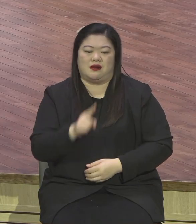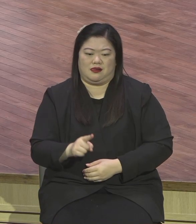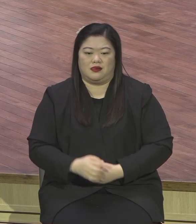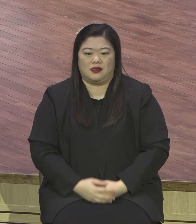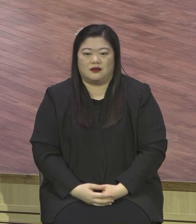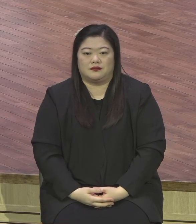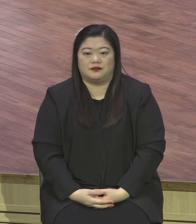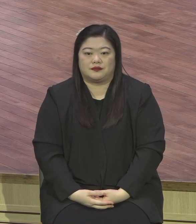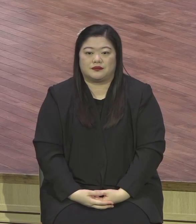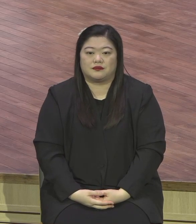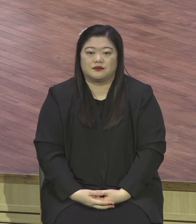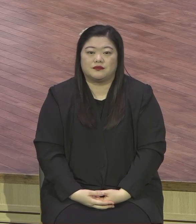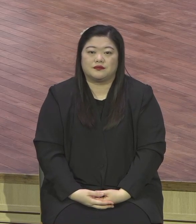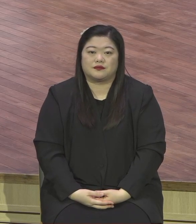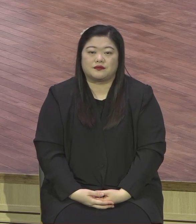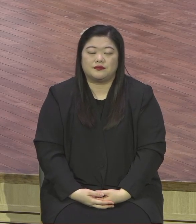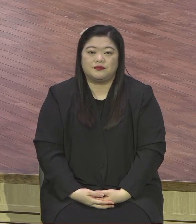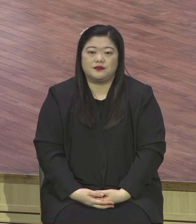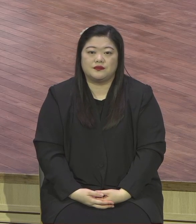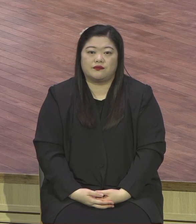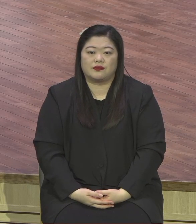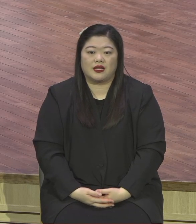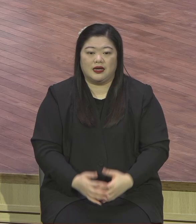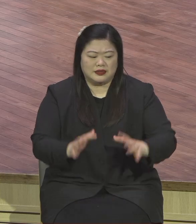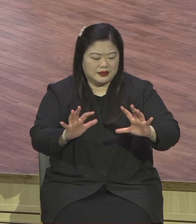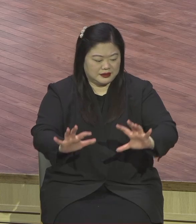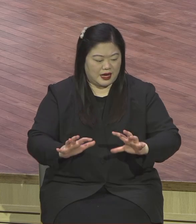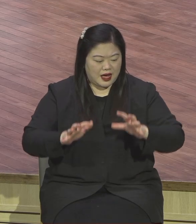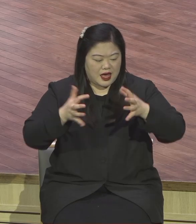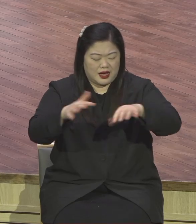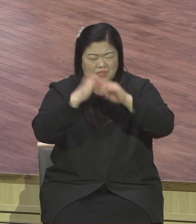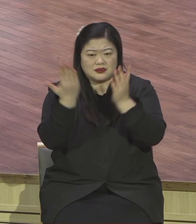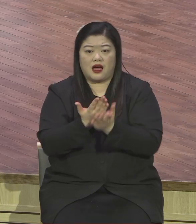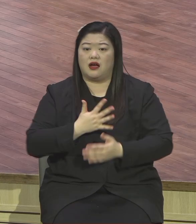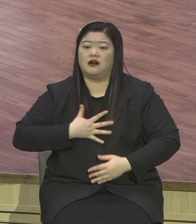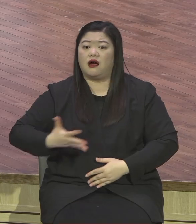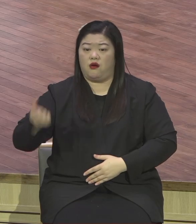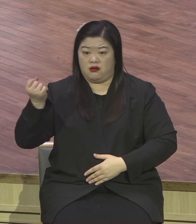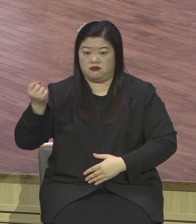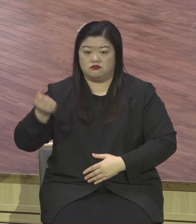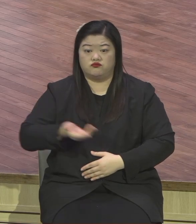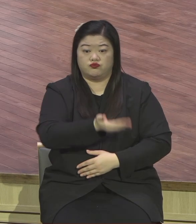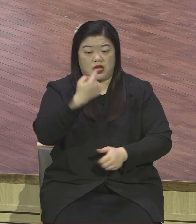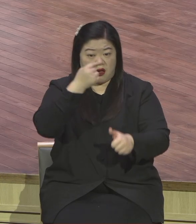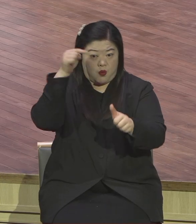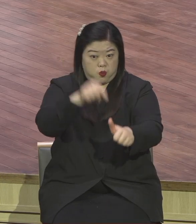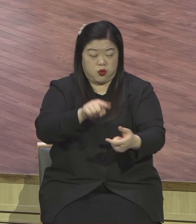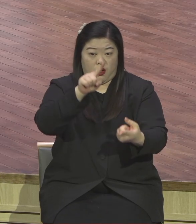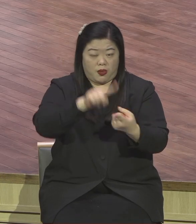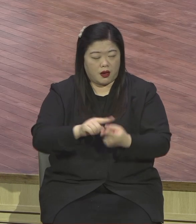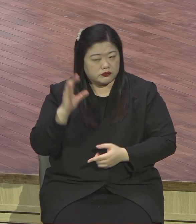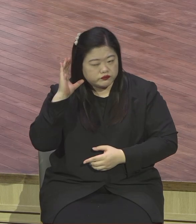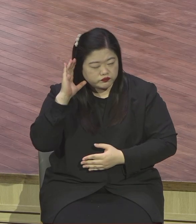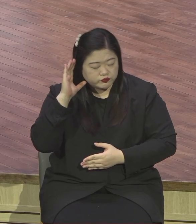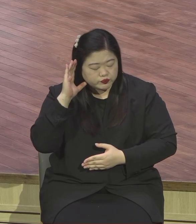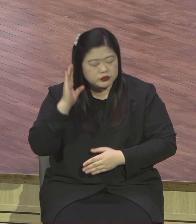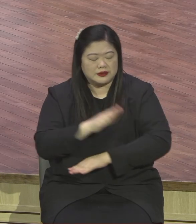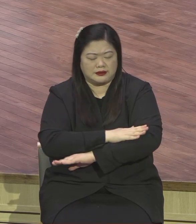세계가 다 내게 속하였나니 너희가 내 말을 잘 듣고 내 언약을 지키면 너희는 모든